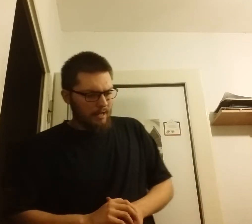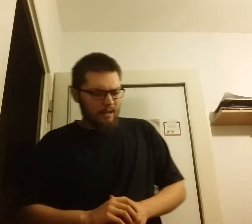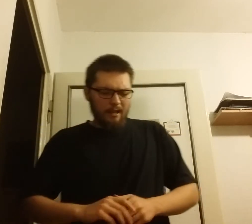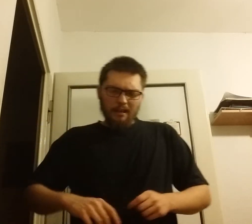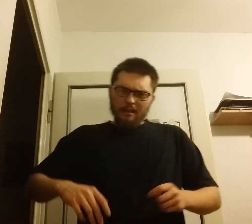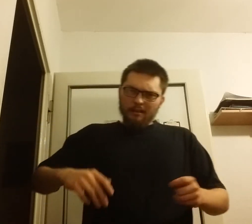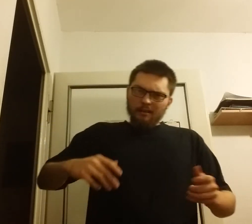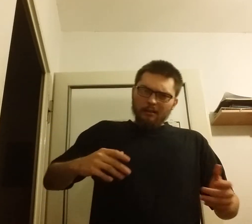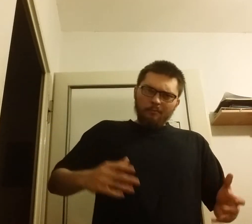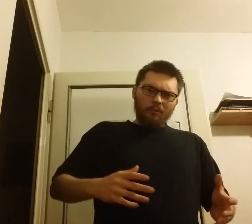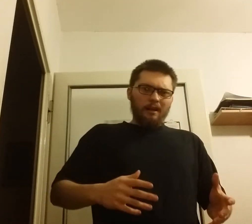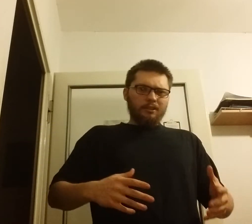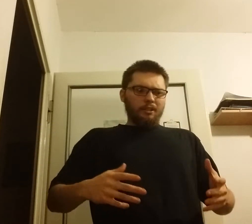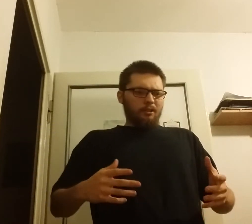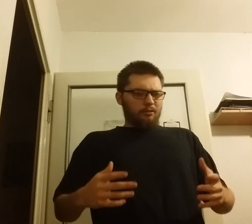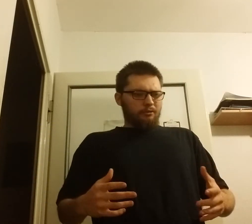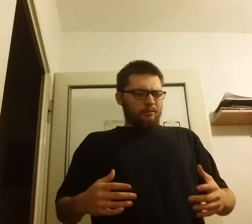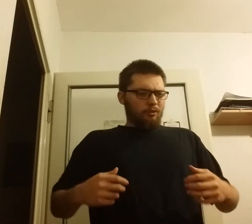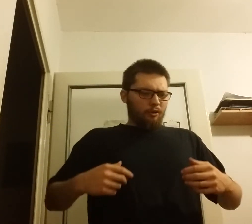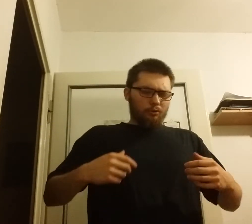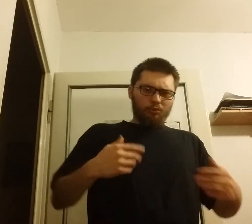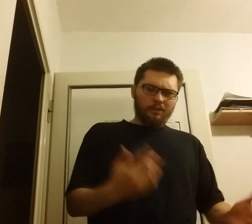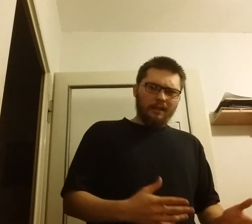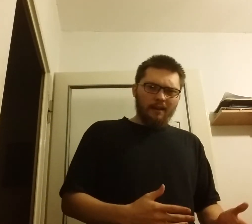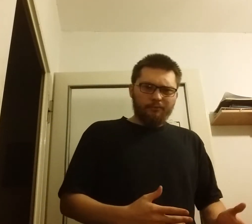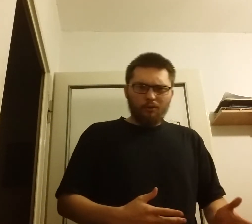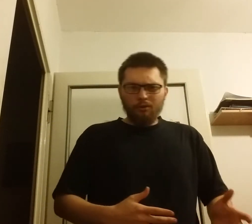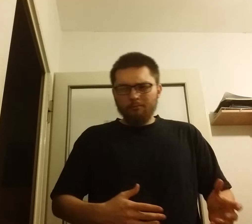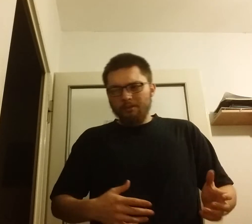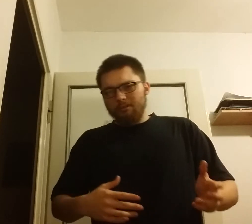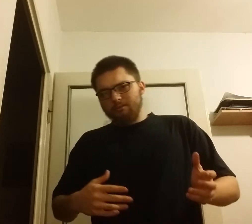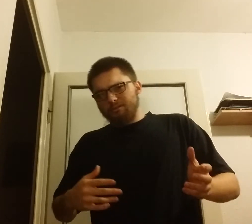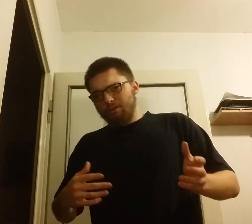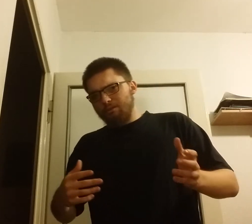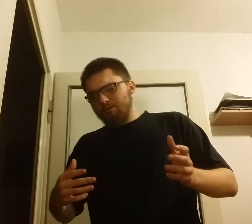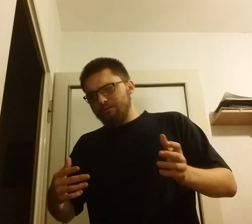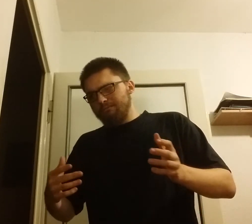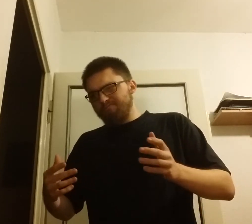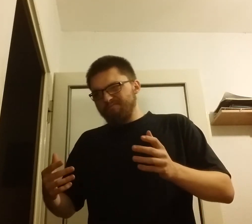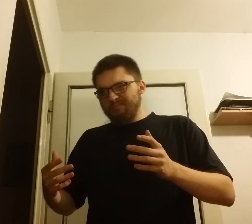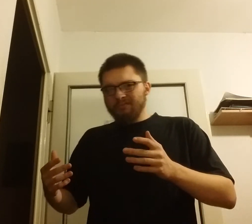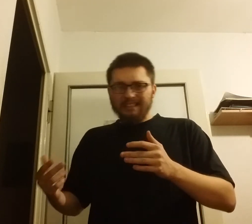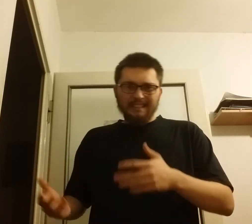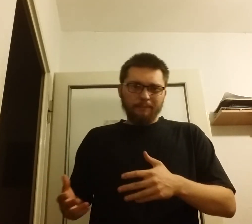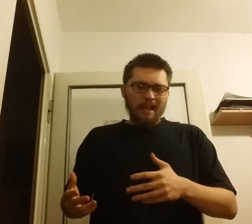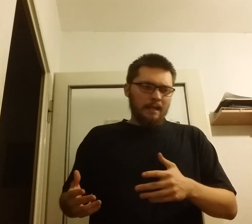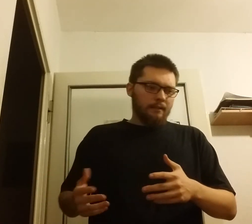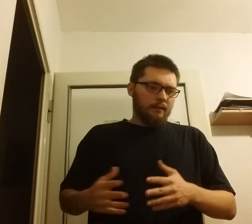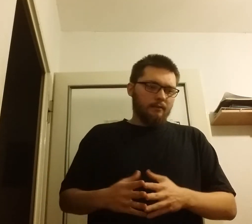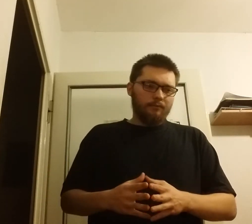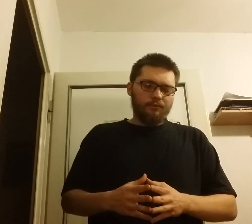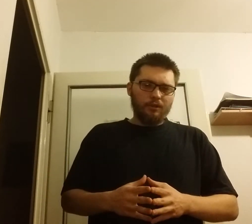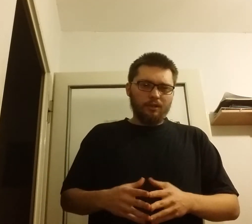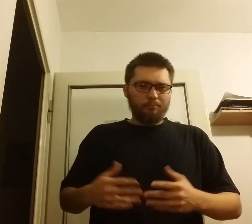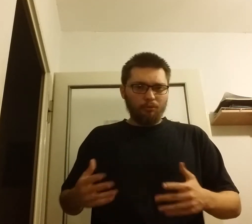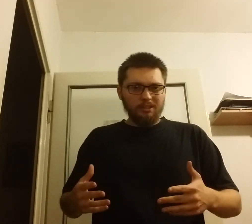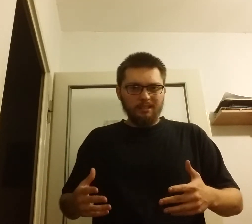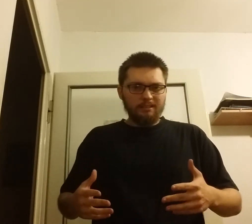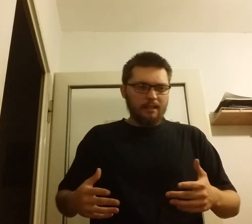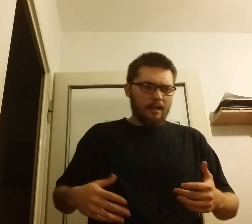prowadzi do różnych reform do zmian w polityce